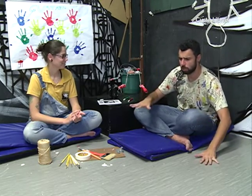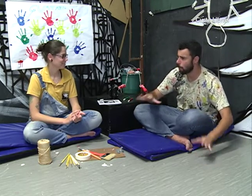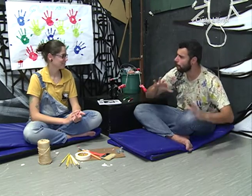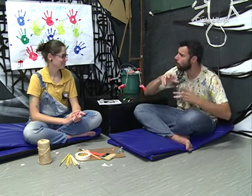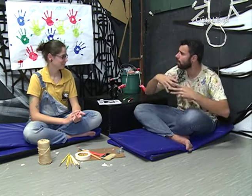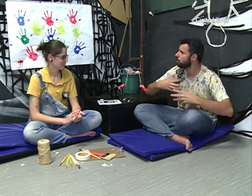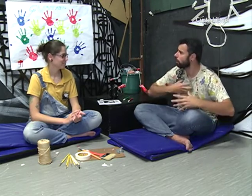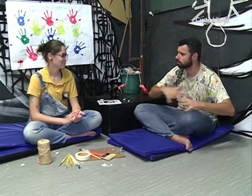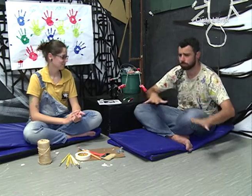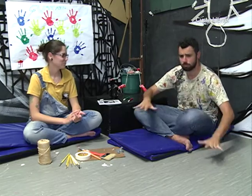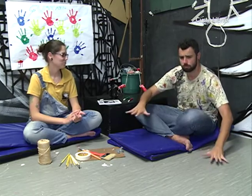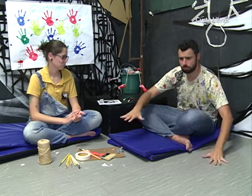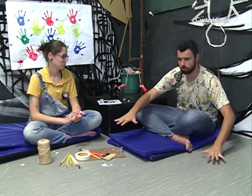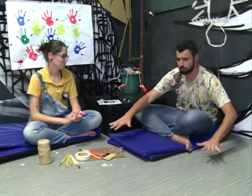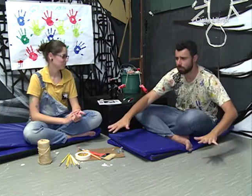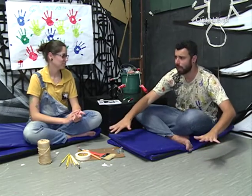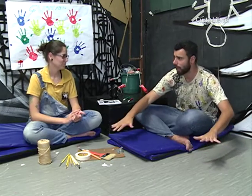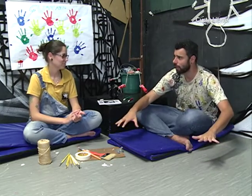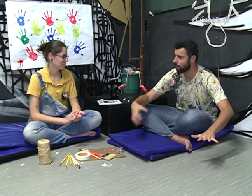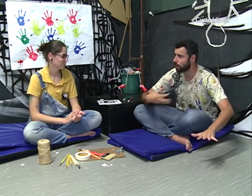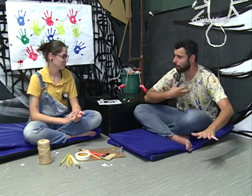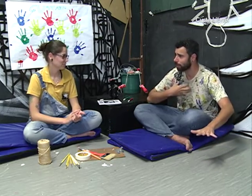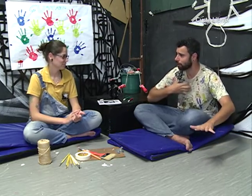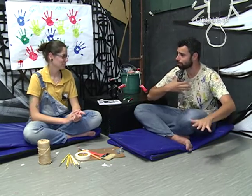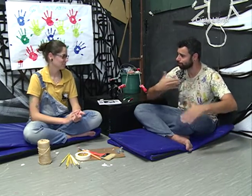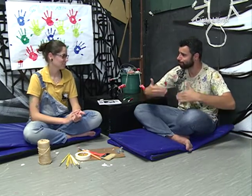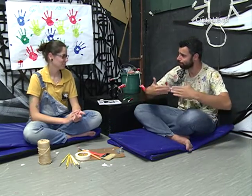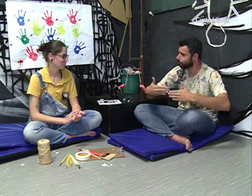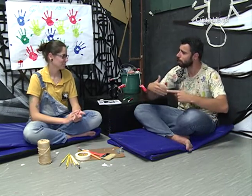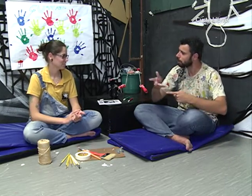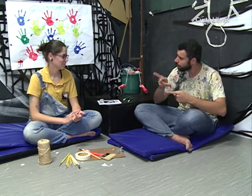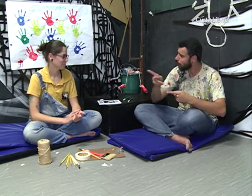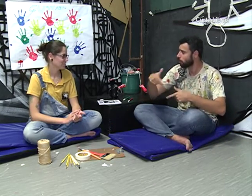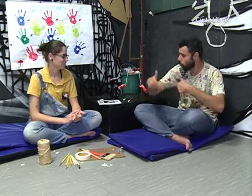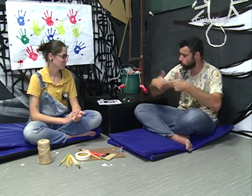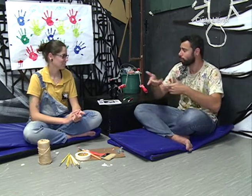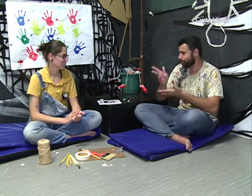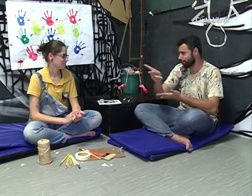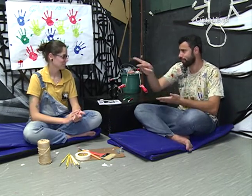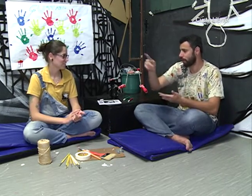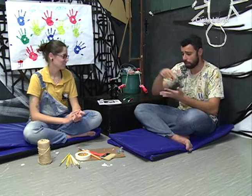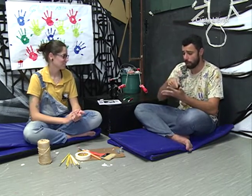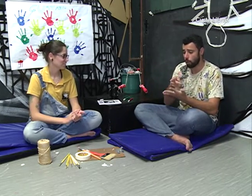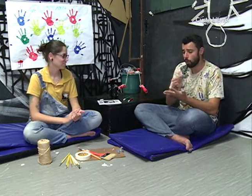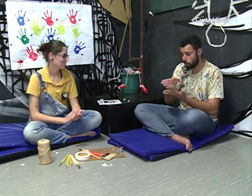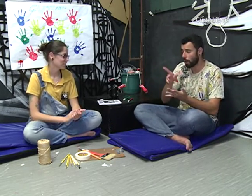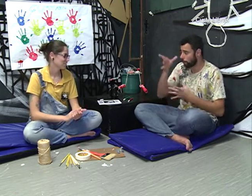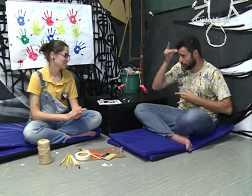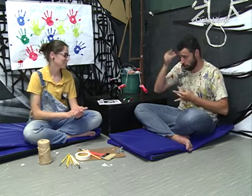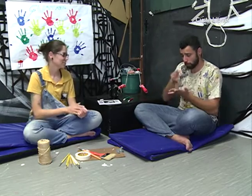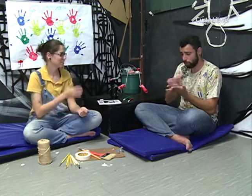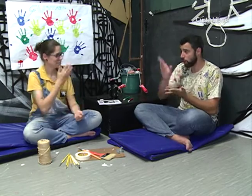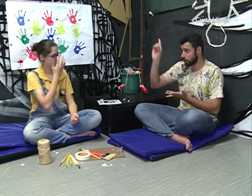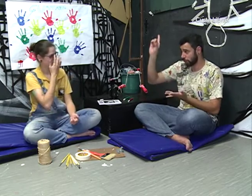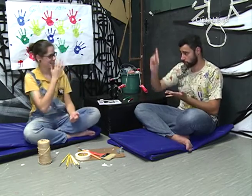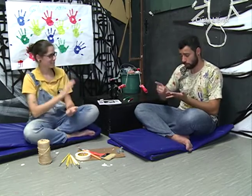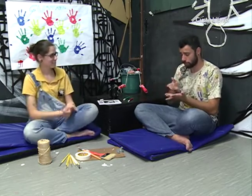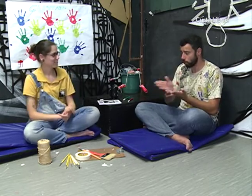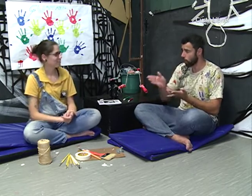debutou, enquanto a música tocava, eu sentia a vibração, enquanto tocava o chão com o meu corpo. Trabalhei com